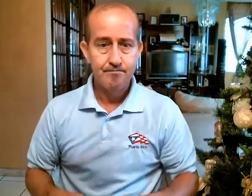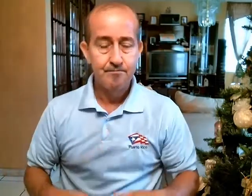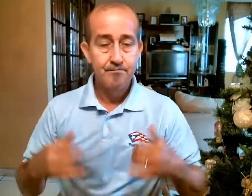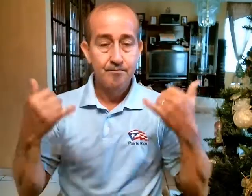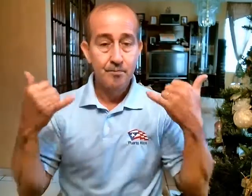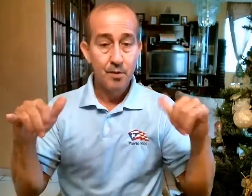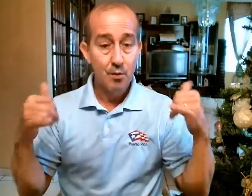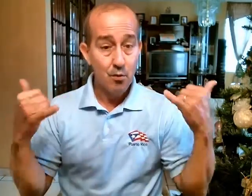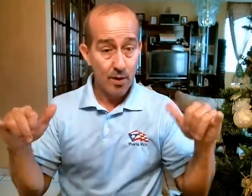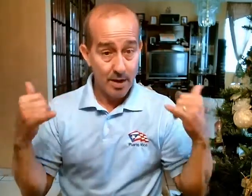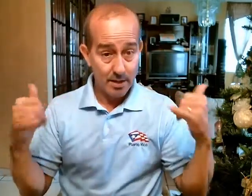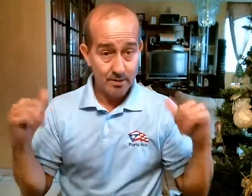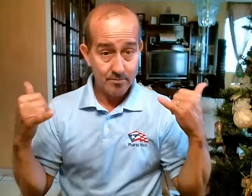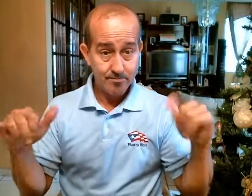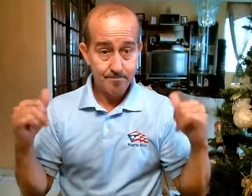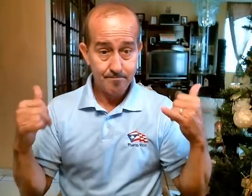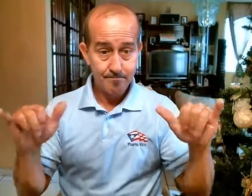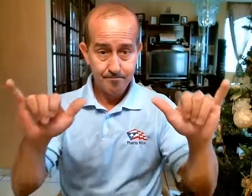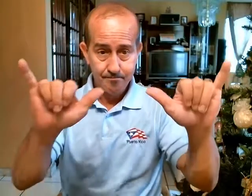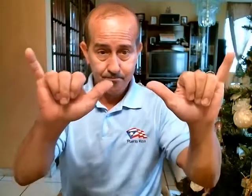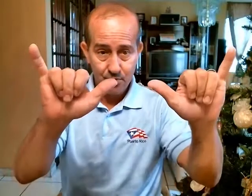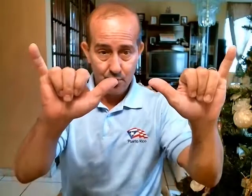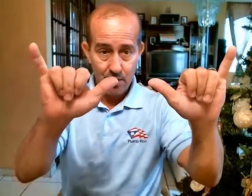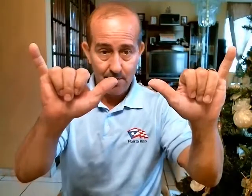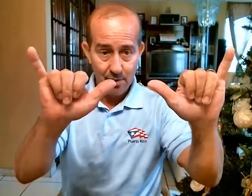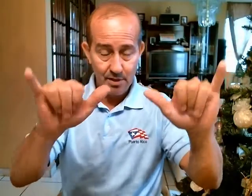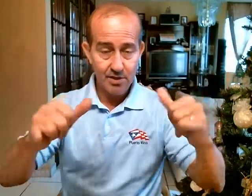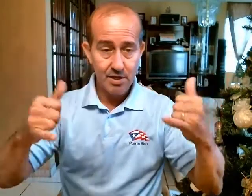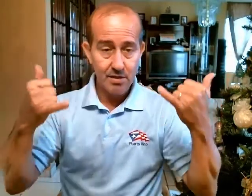Jugar Con las manos en lleno